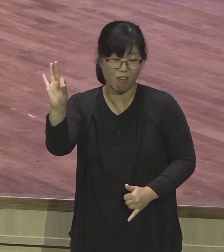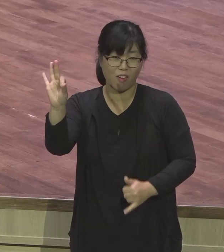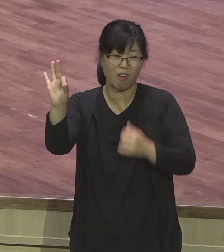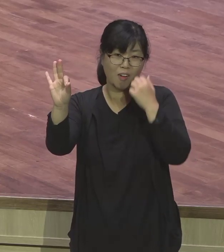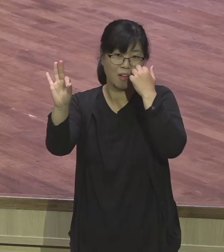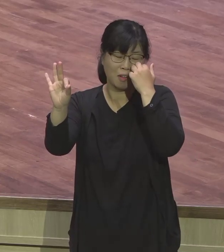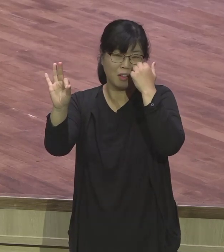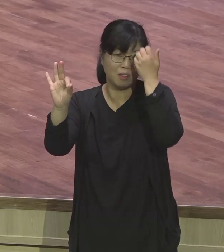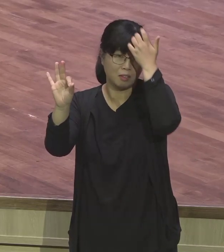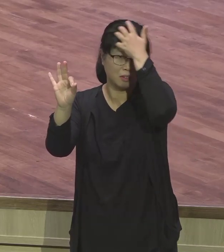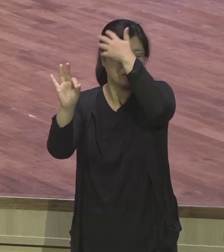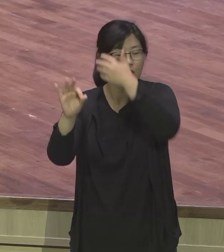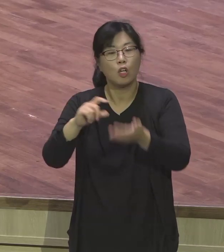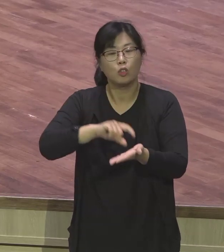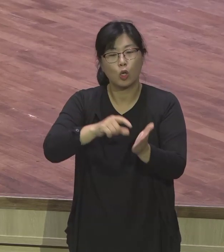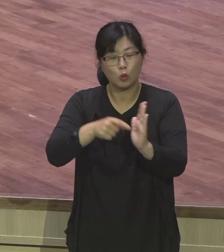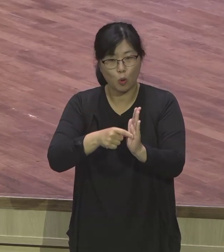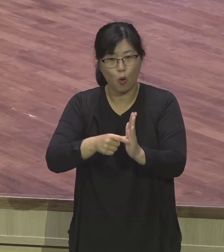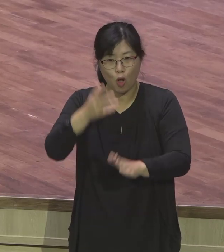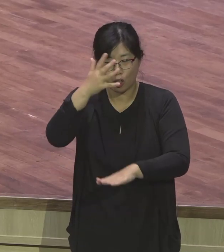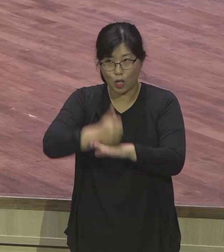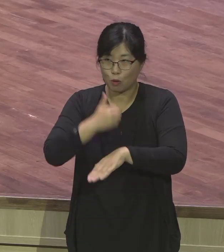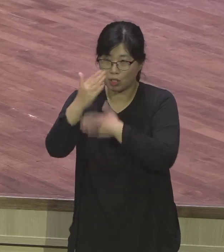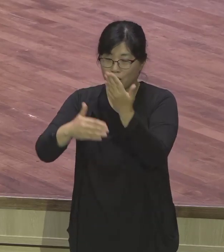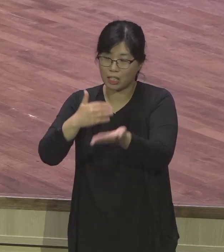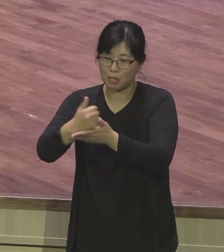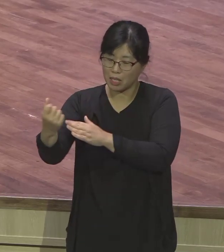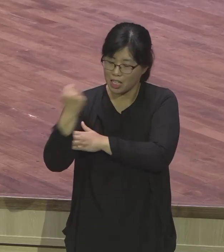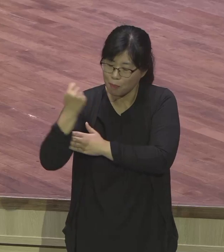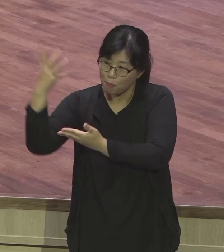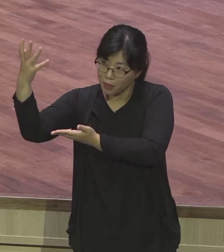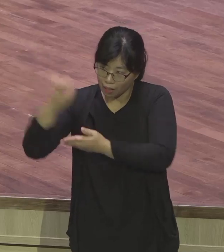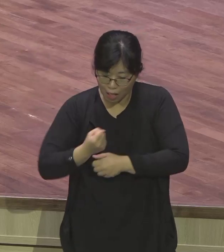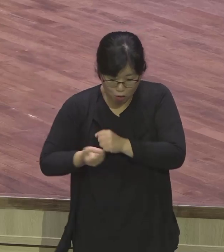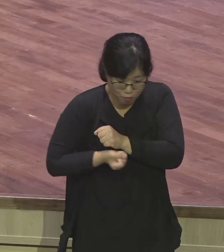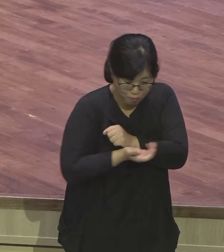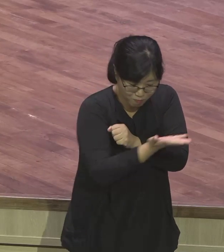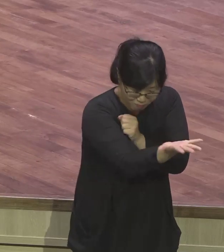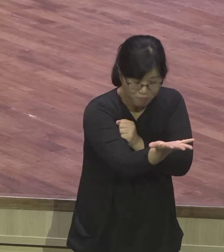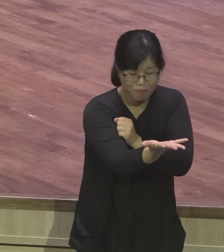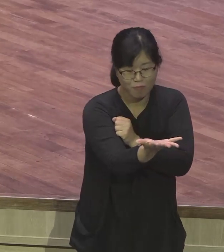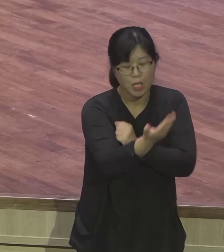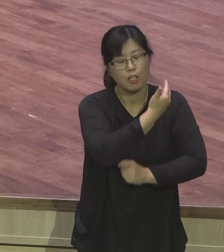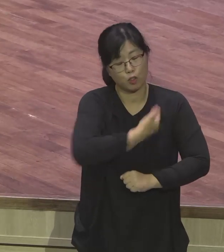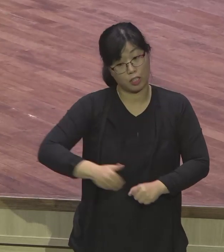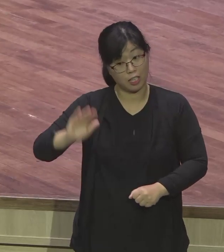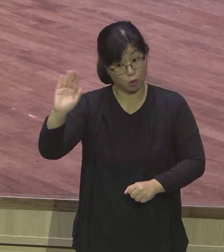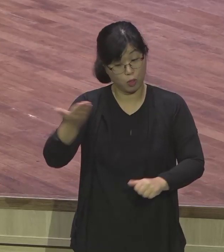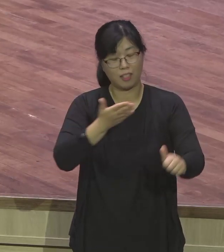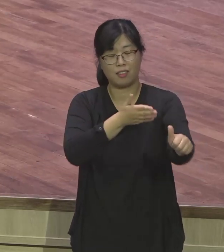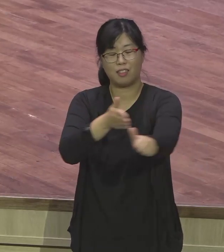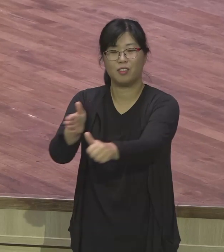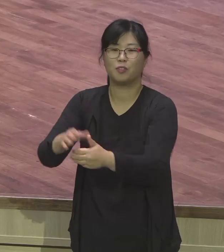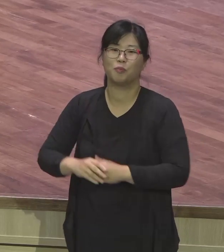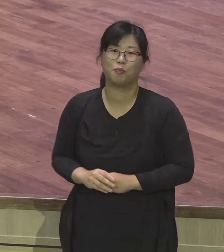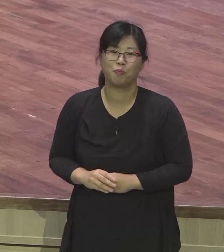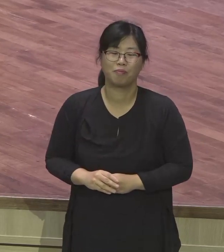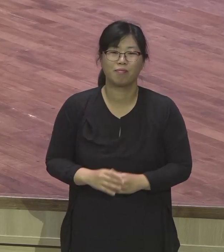삶의 현장에서 영때 영향이 변화하는 하나님의 사람들 다 되시기를 점으로 축복합니다 기도하겠습니다 하나님이여